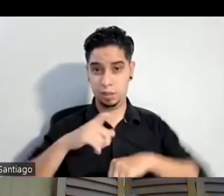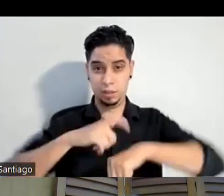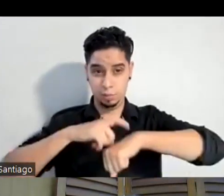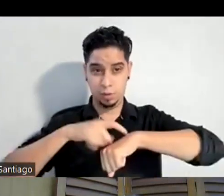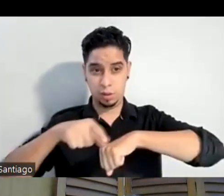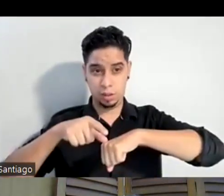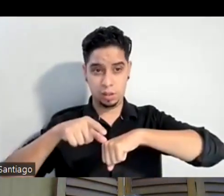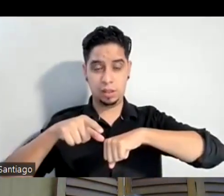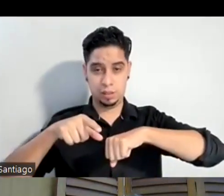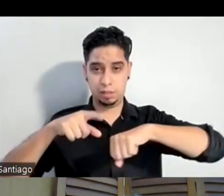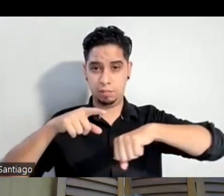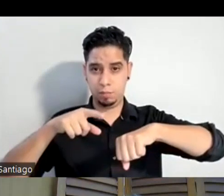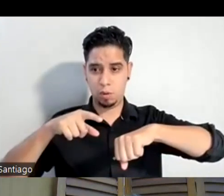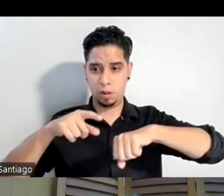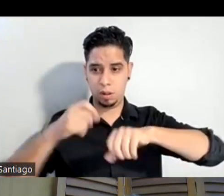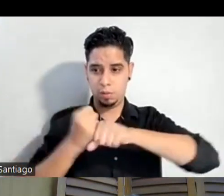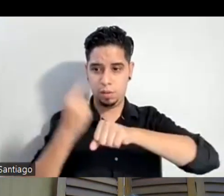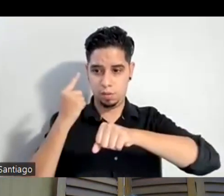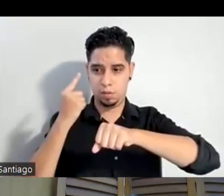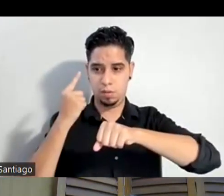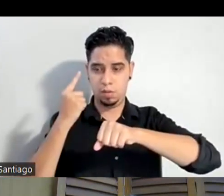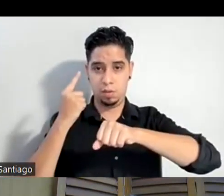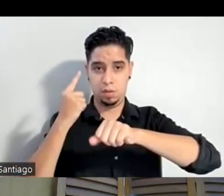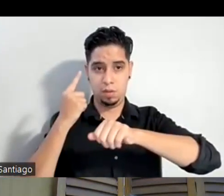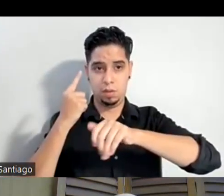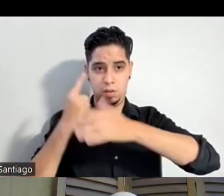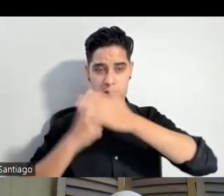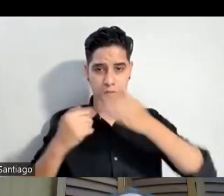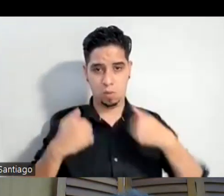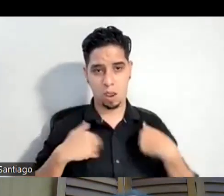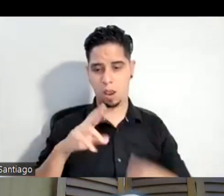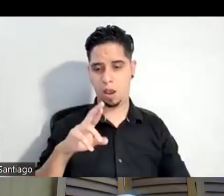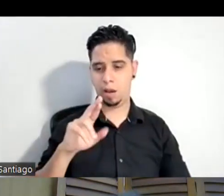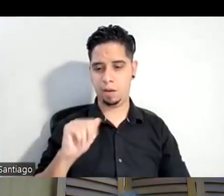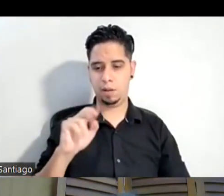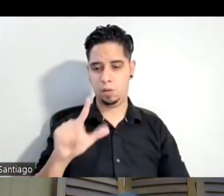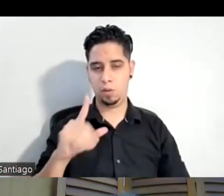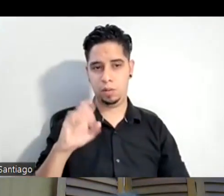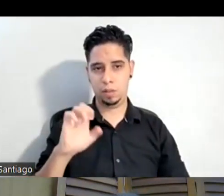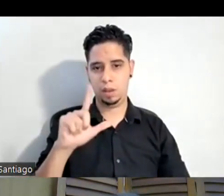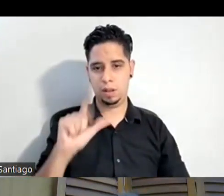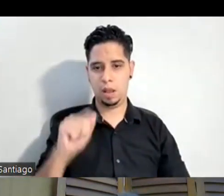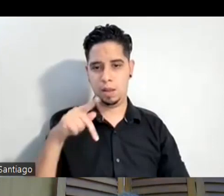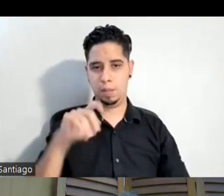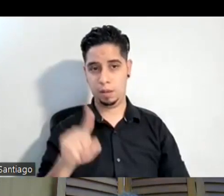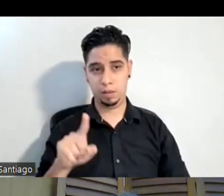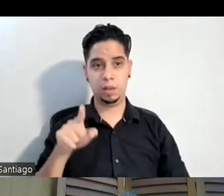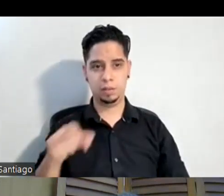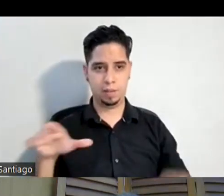en esta fecha el año pasado recuerda que tuvimos a Raúl de la Paz que es el coreógrafo y en ese momento se iba a realizar de hecho se iba a realizar